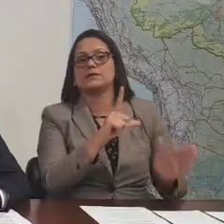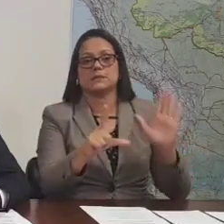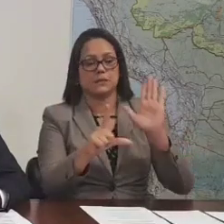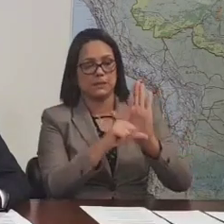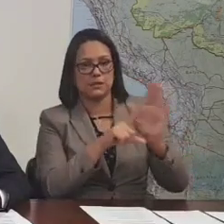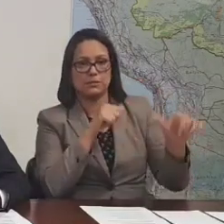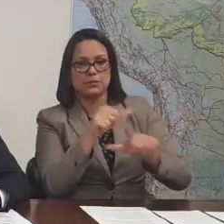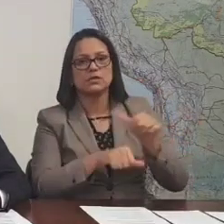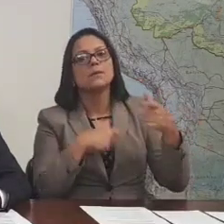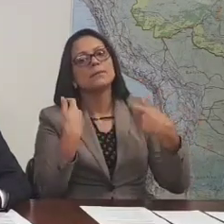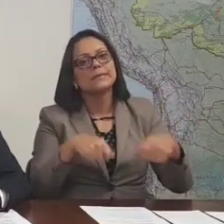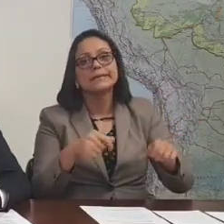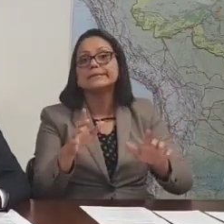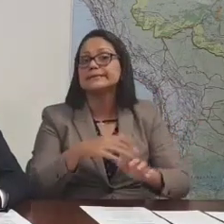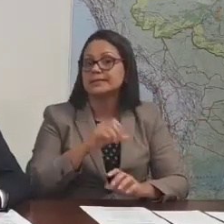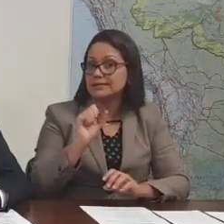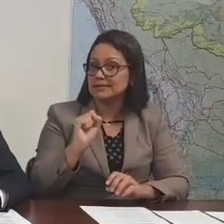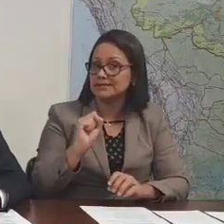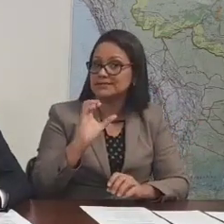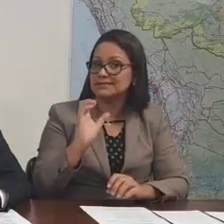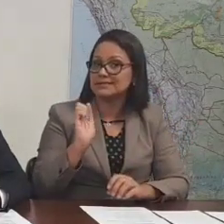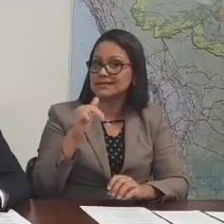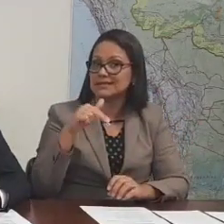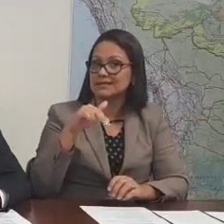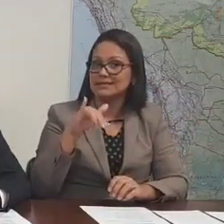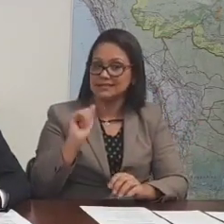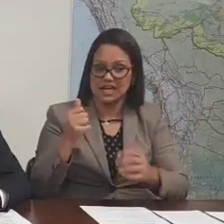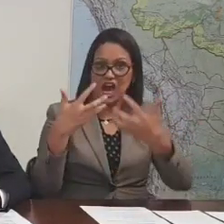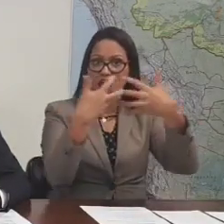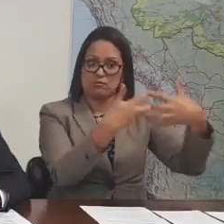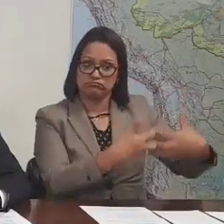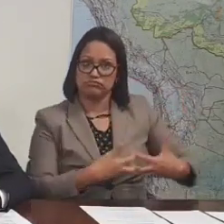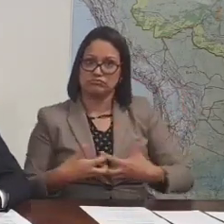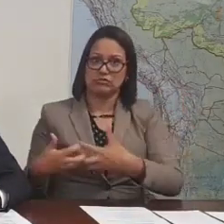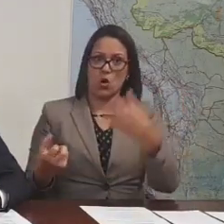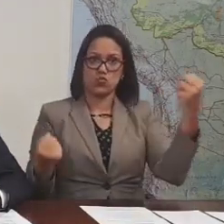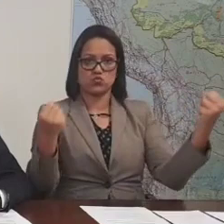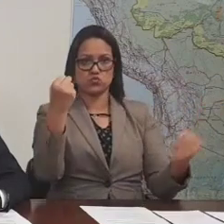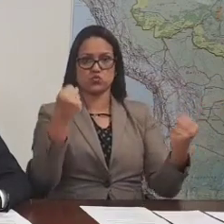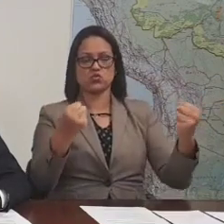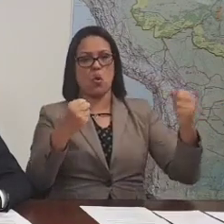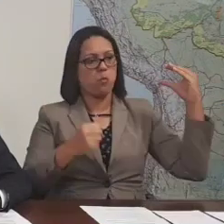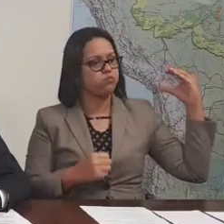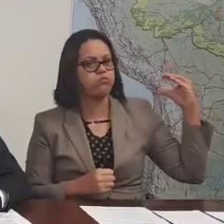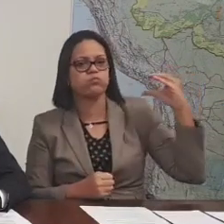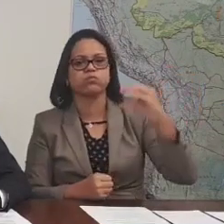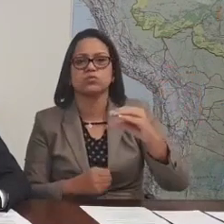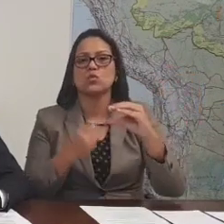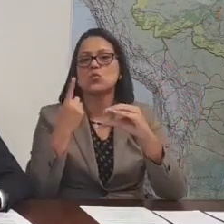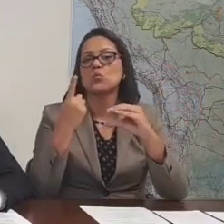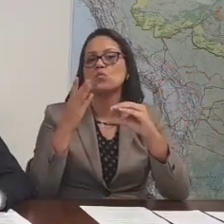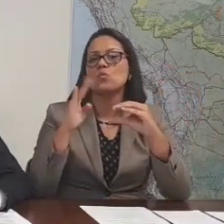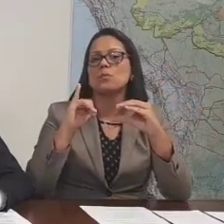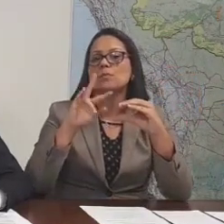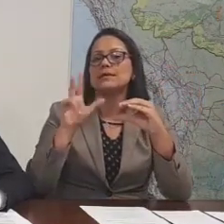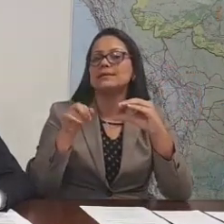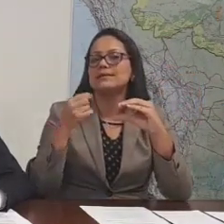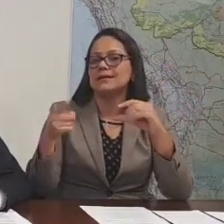só alguns investimentos. A Scania, nas últimas semanas, está investindo R 1,4 bilhão de reais em São Bernardo.